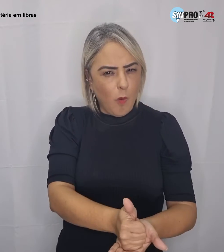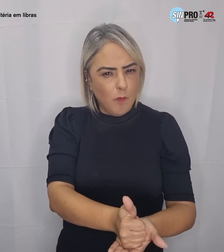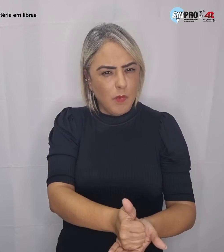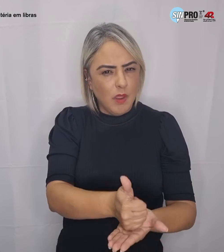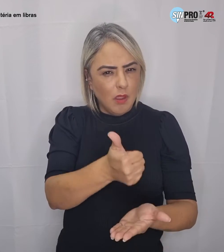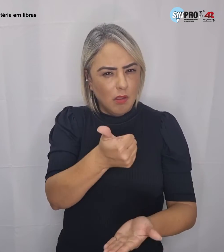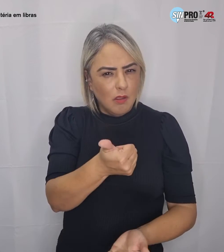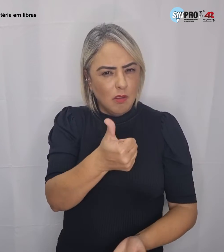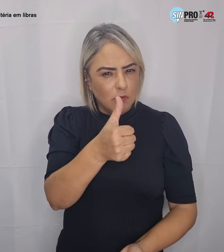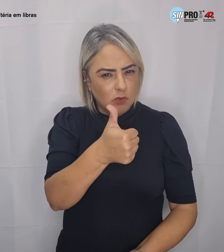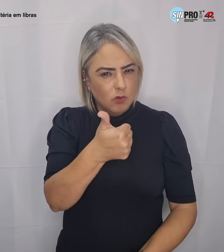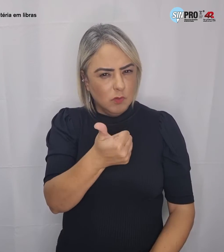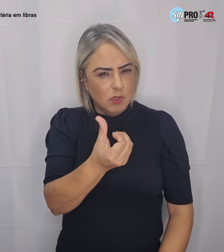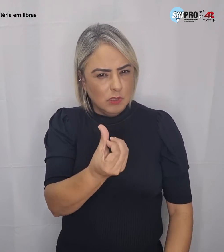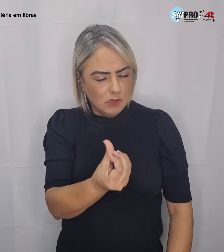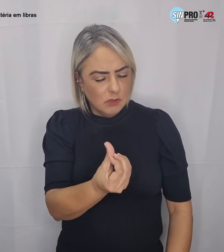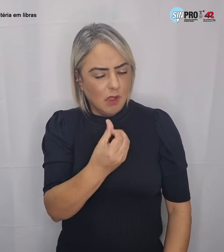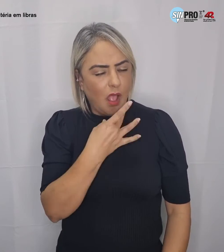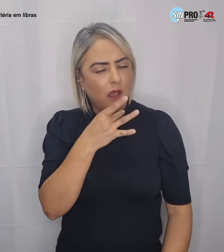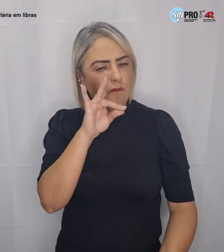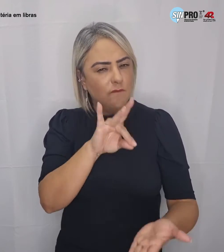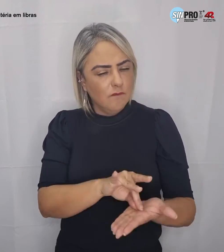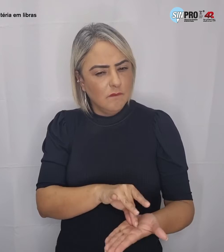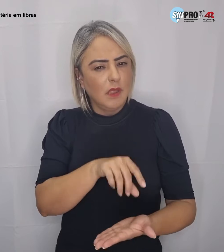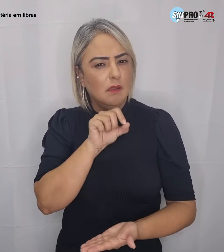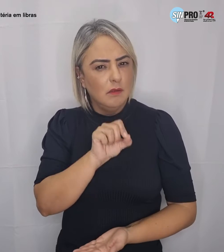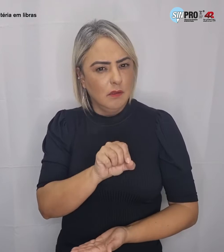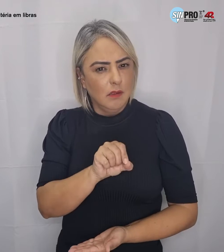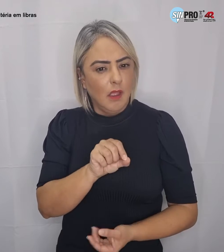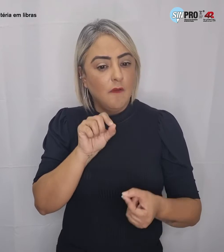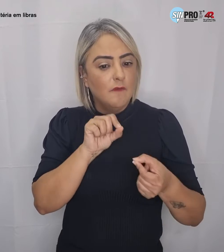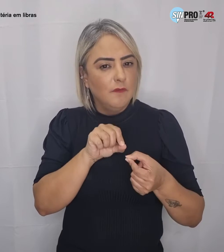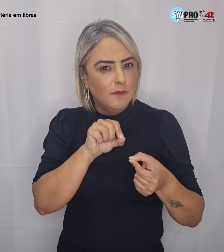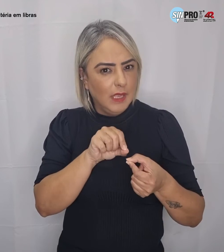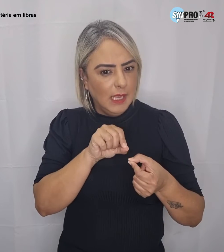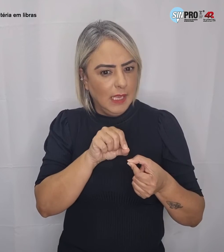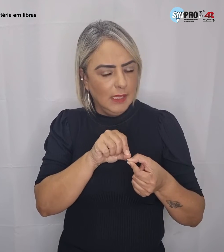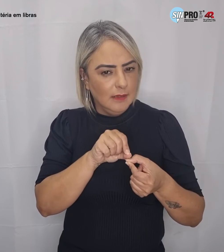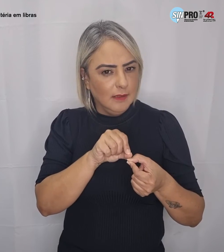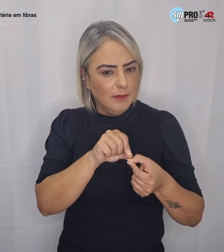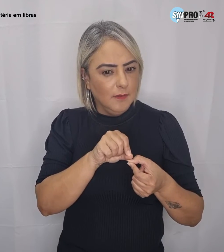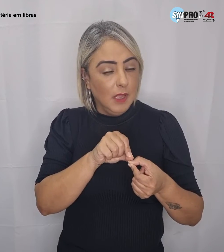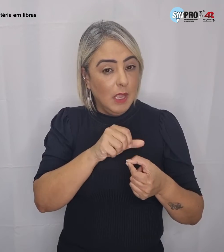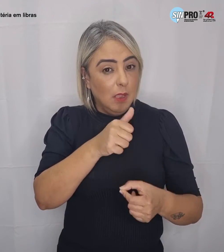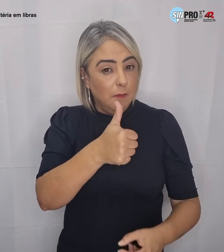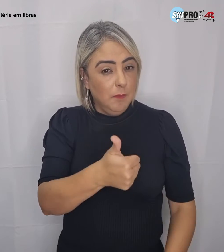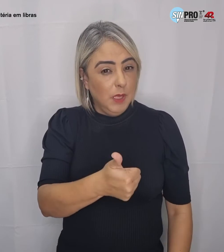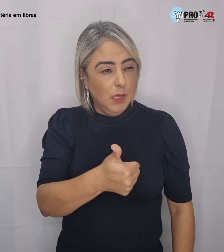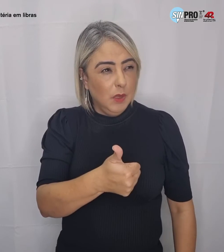de Estado de 2016, afirma que, realizada em 1